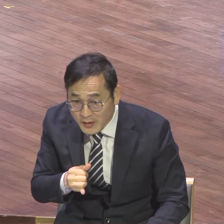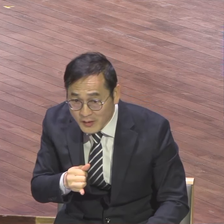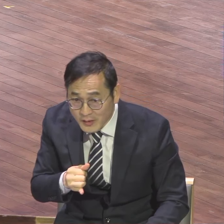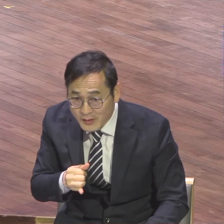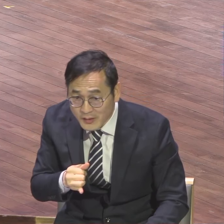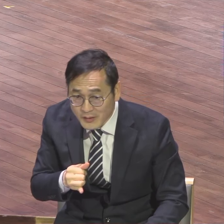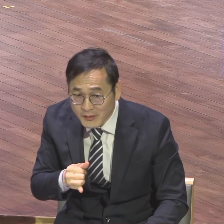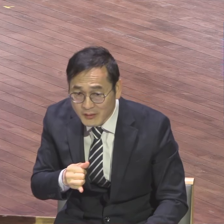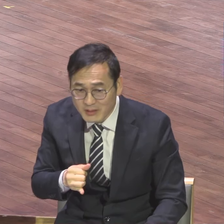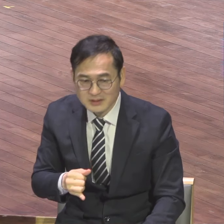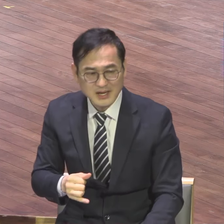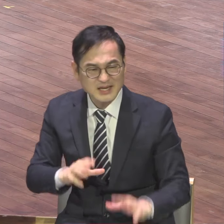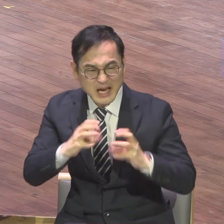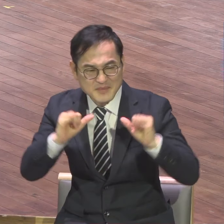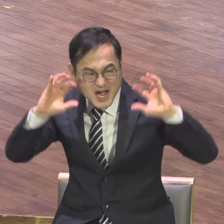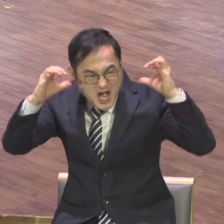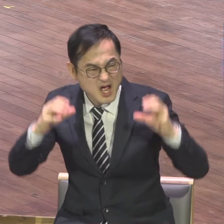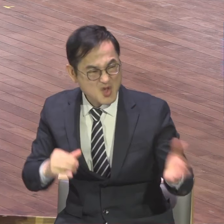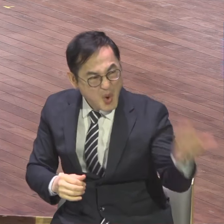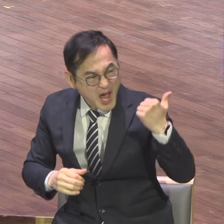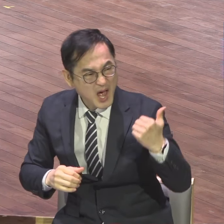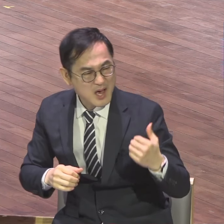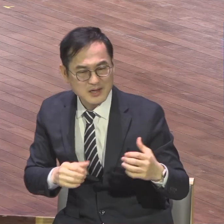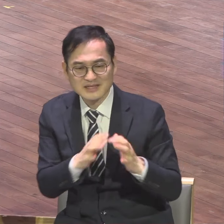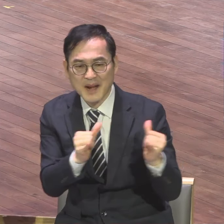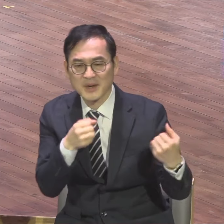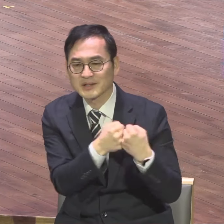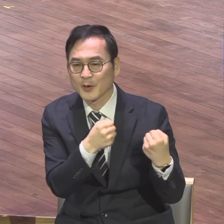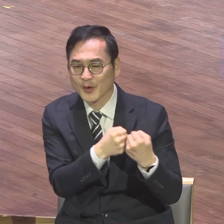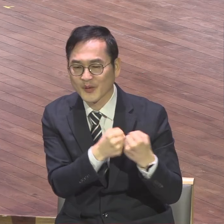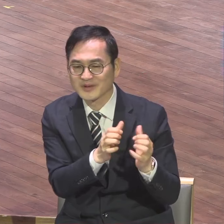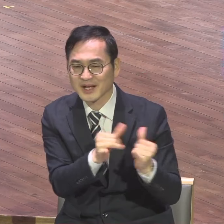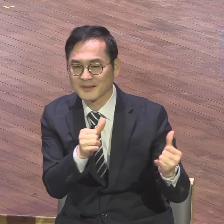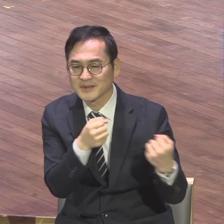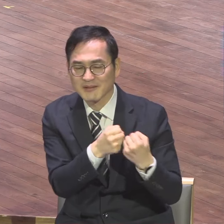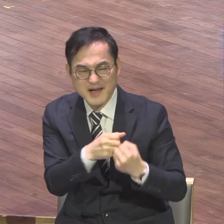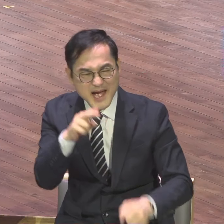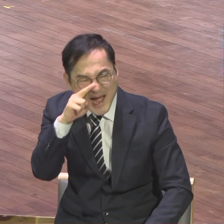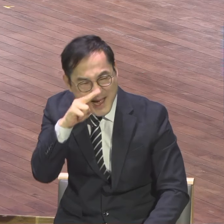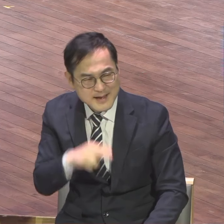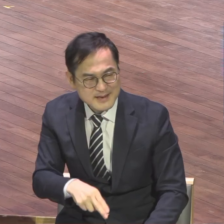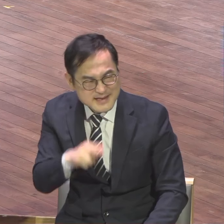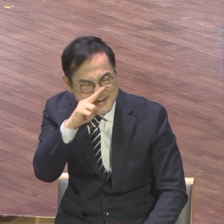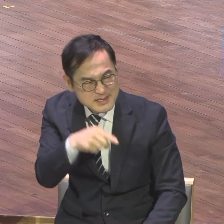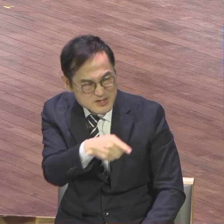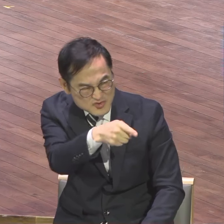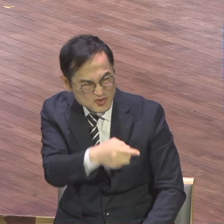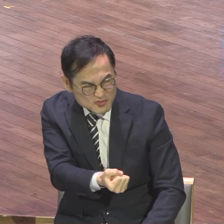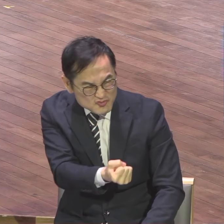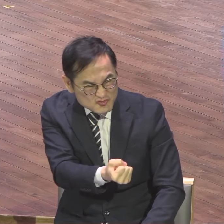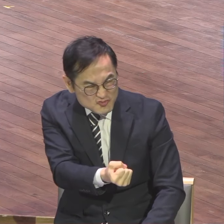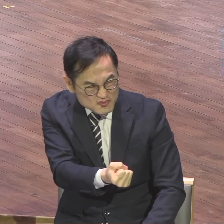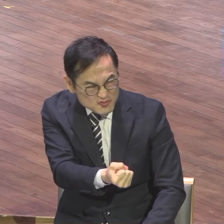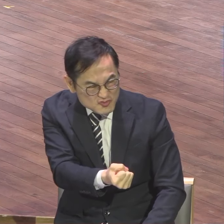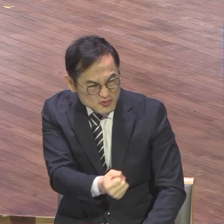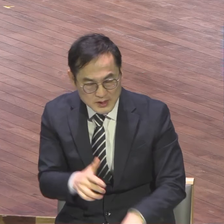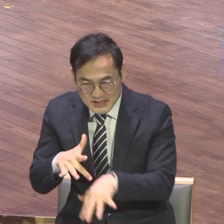전부 육신적 싸움이에요. 혈의, 자존심, 시기 질투, 육신적인 사단하게 완전히 다 당한